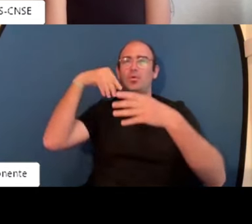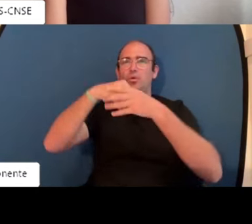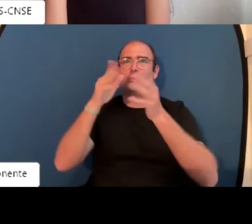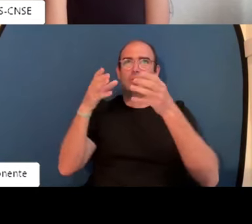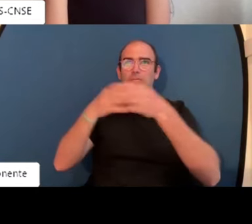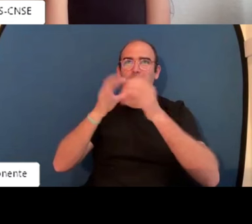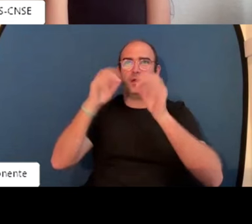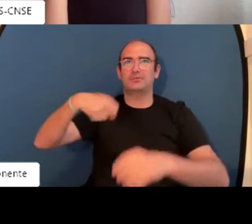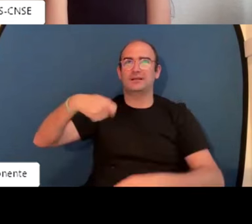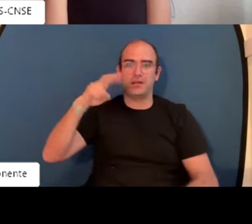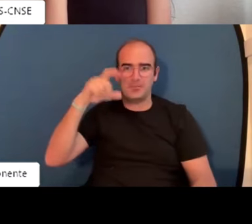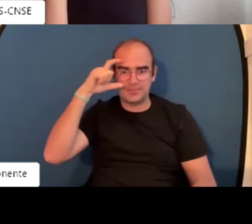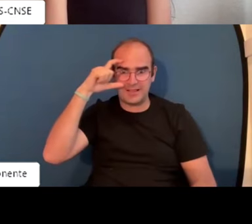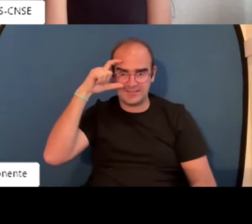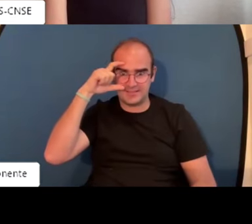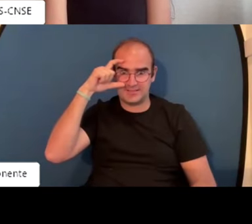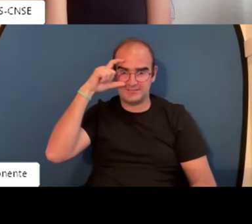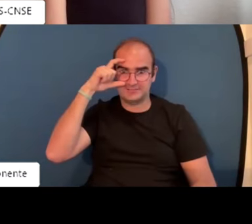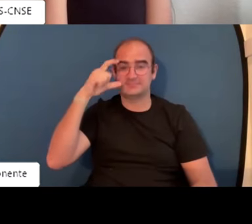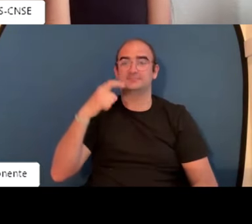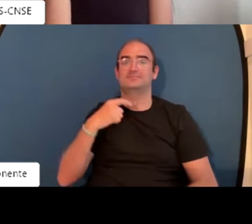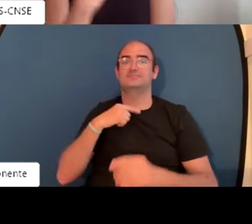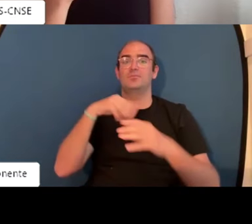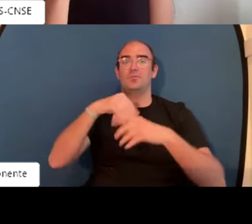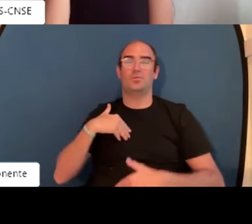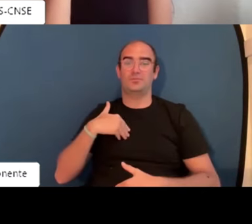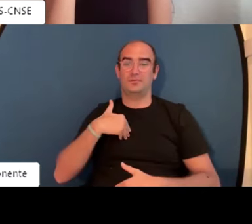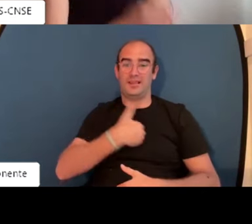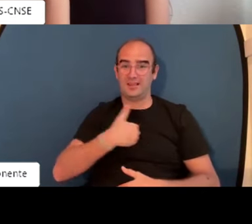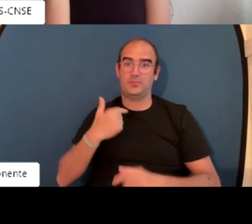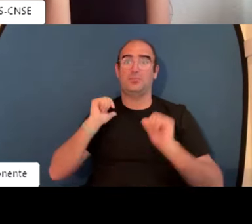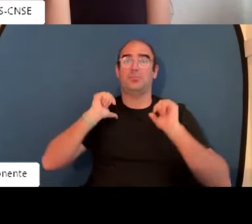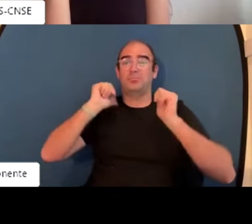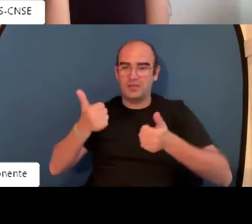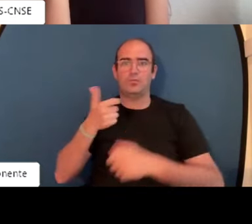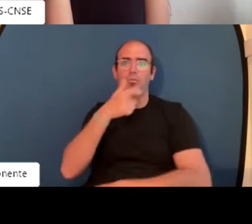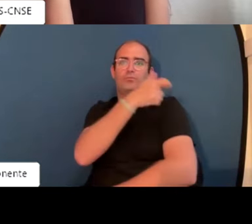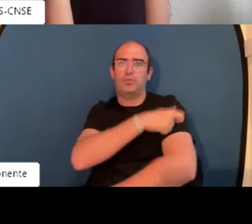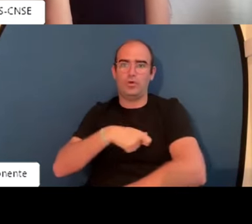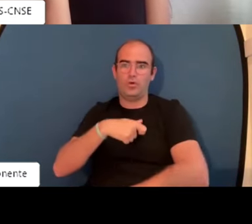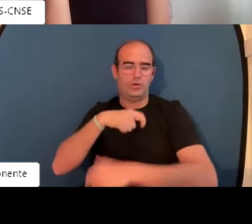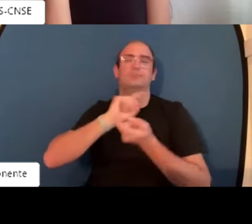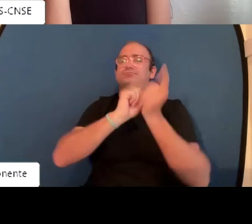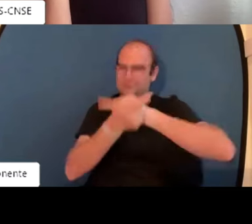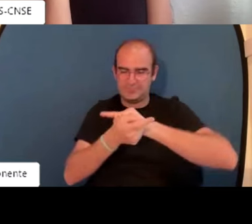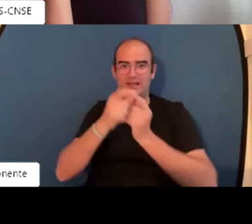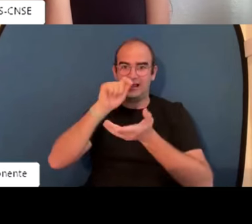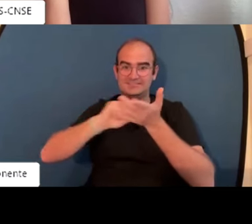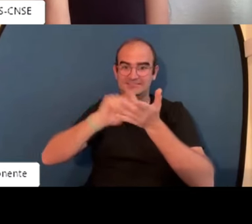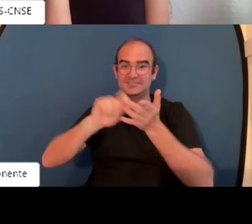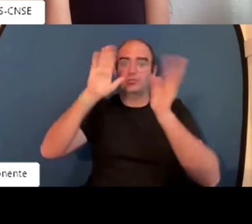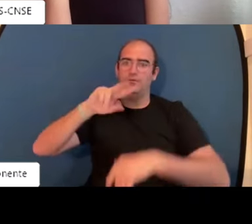rápido que no recuerdo exactamente el año. Era Martín el presidente en esa época. Yo, en su momento,